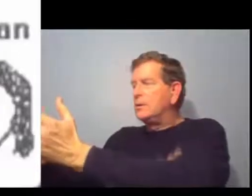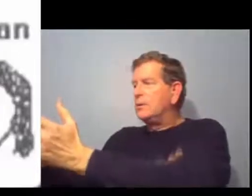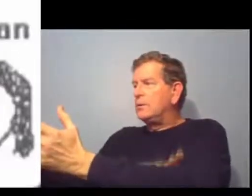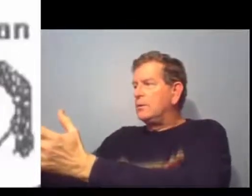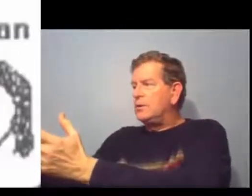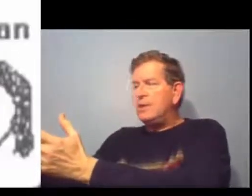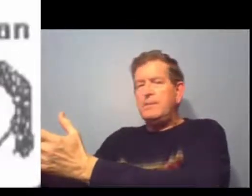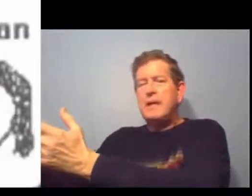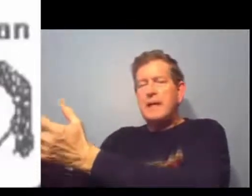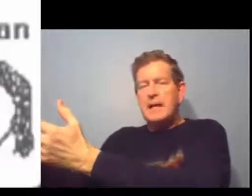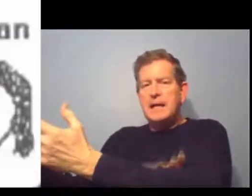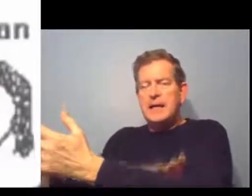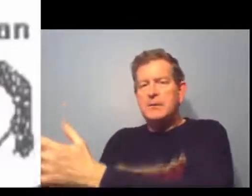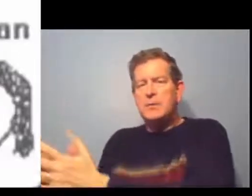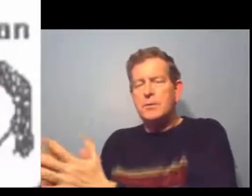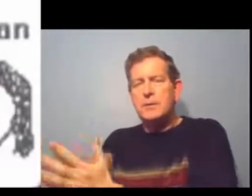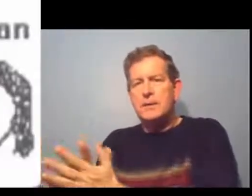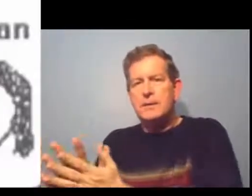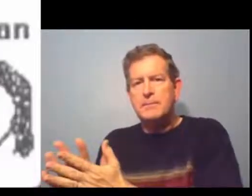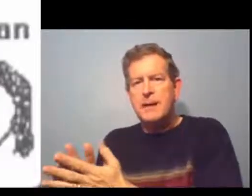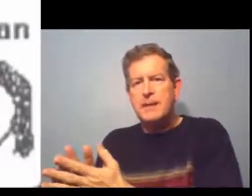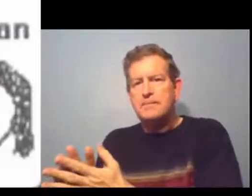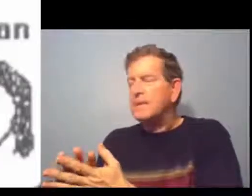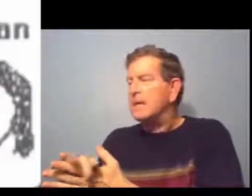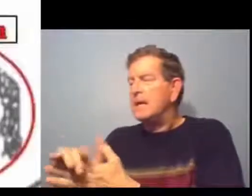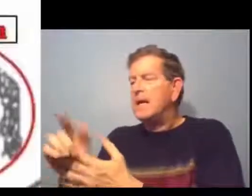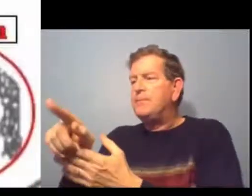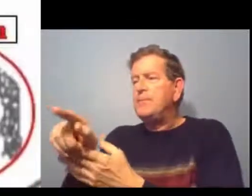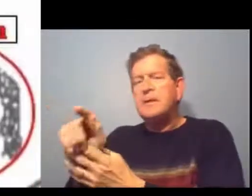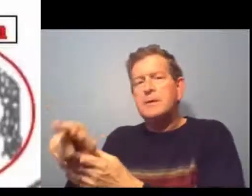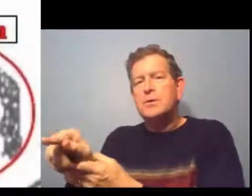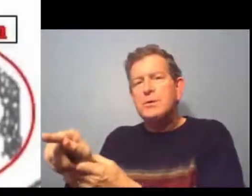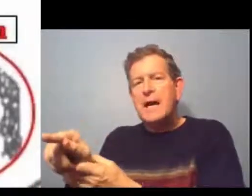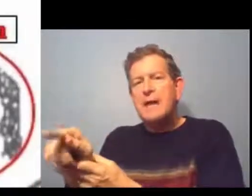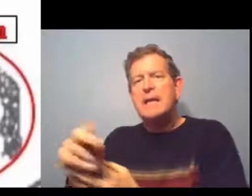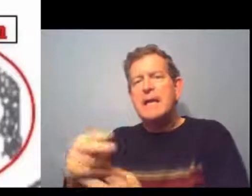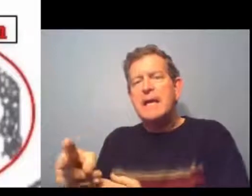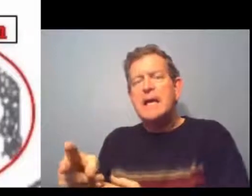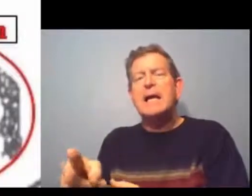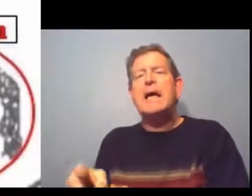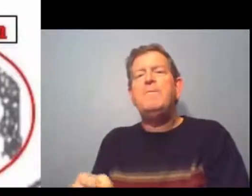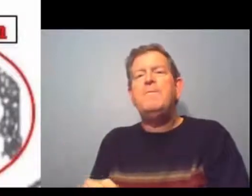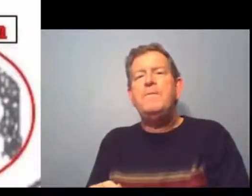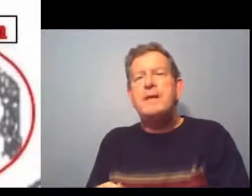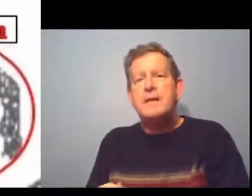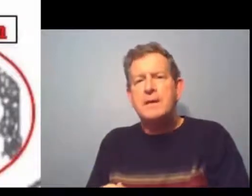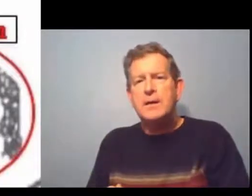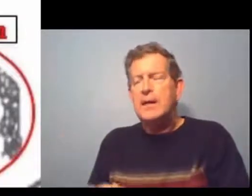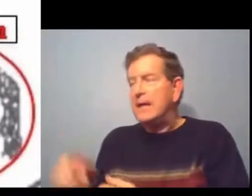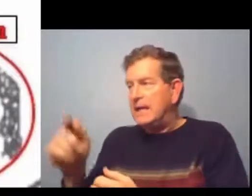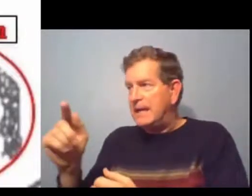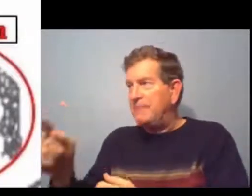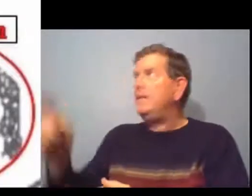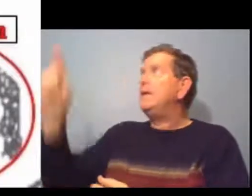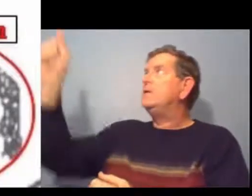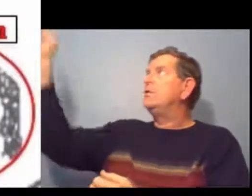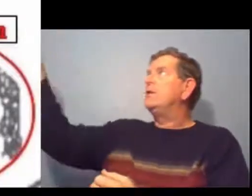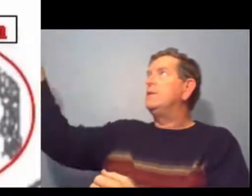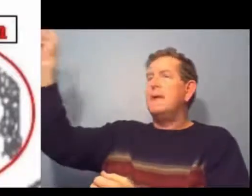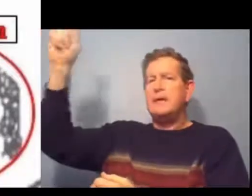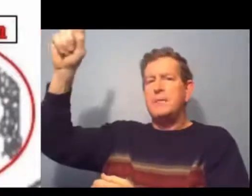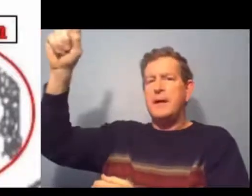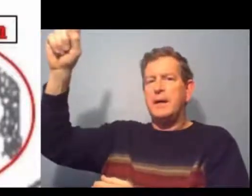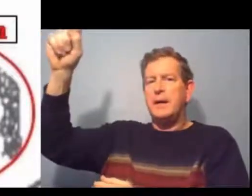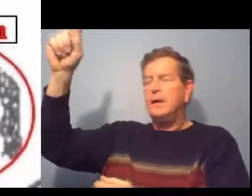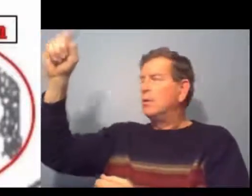de Jim et de Marie. Et puis, Suzanne est la fille. Elle est la fille de